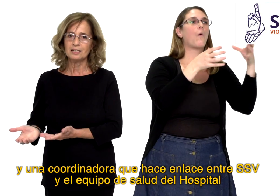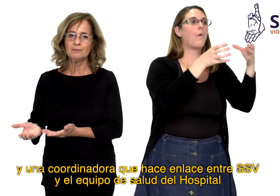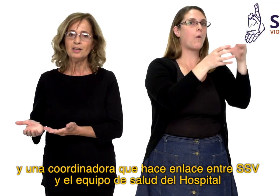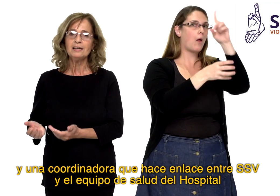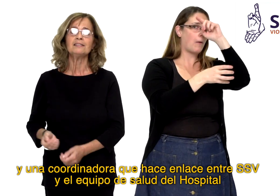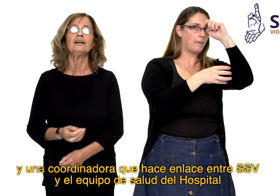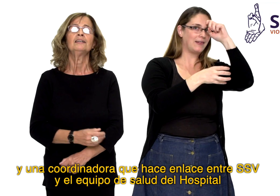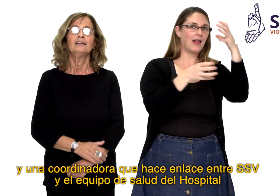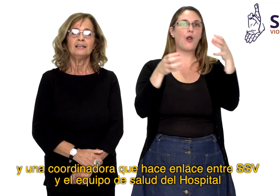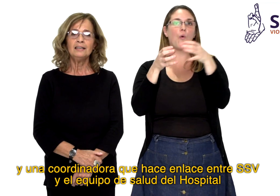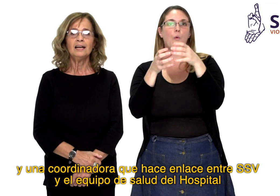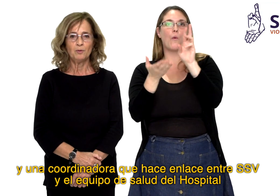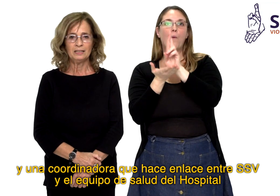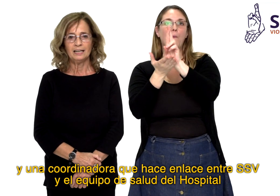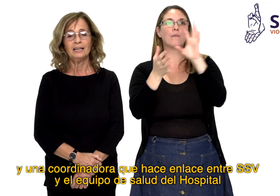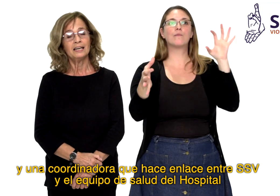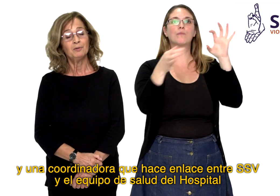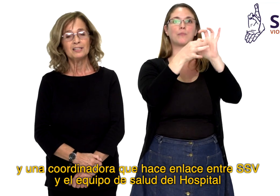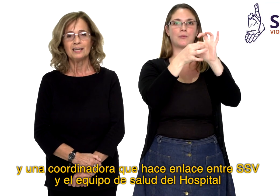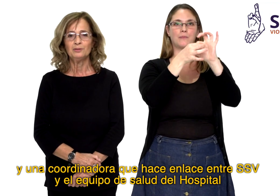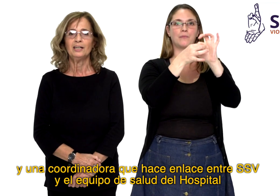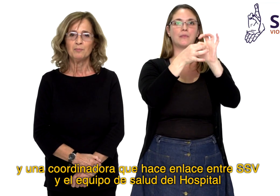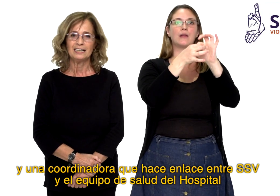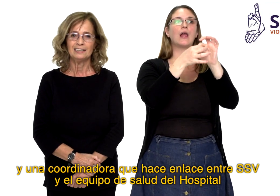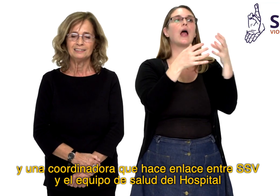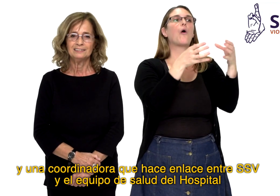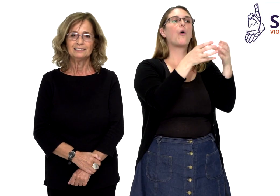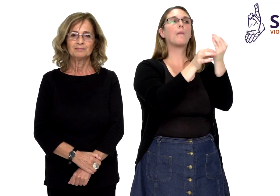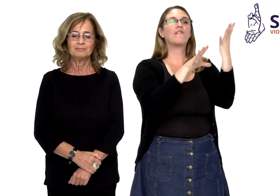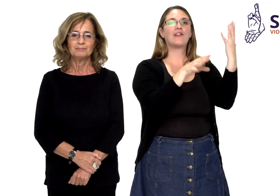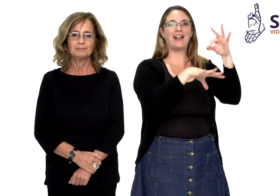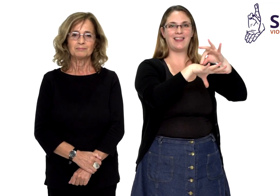Sordas sin Violencia y el hospital, el equipo de salud del hospital.